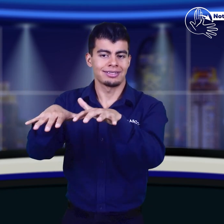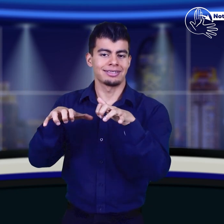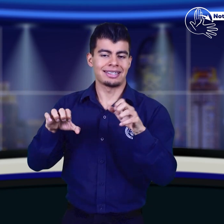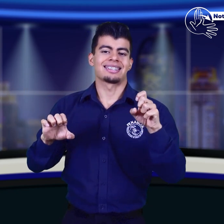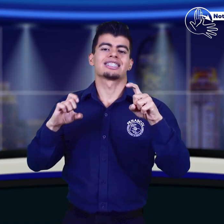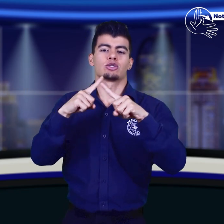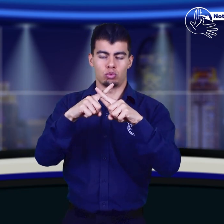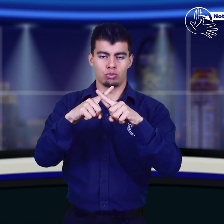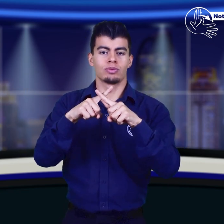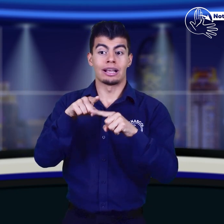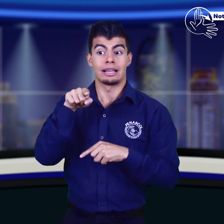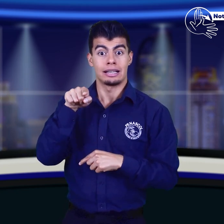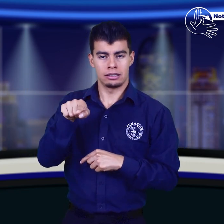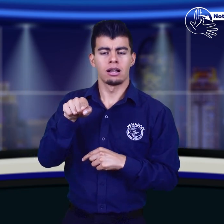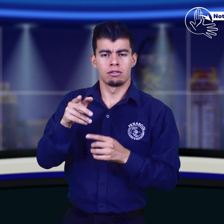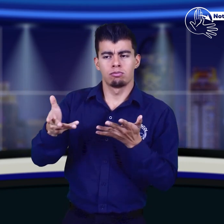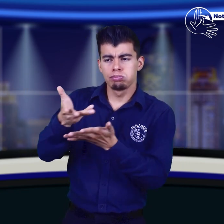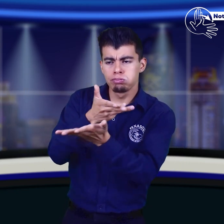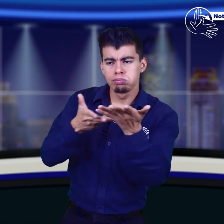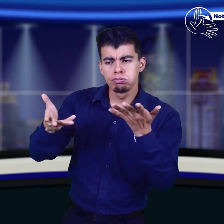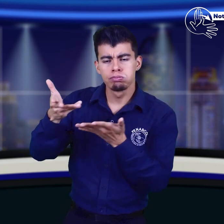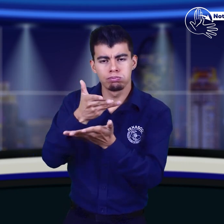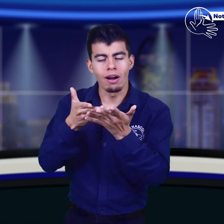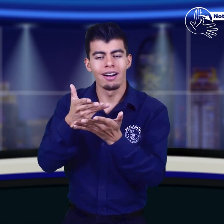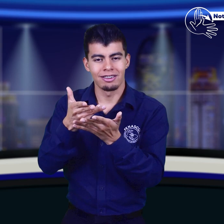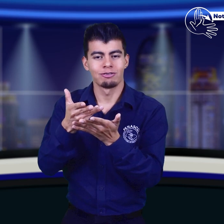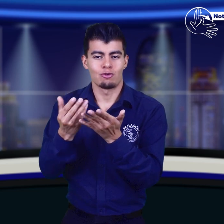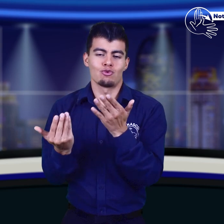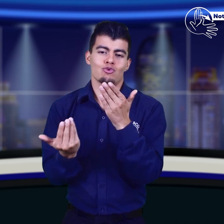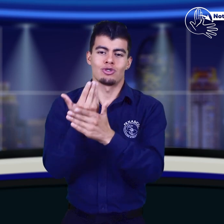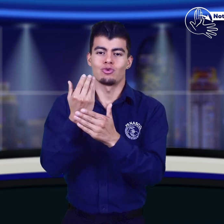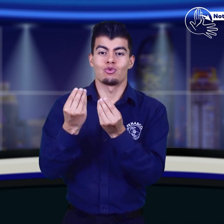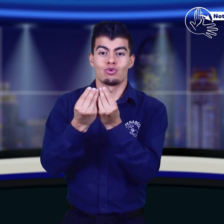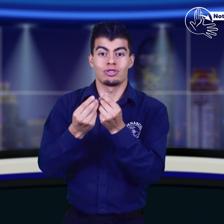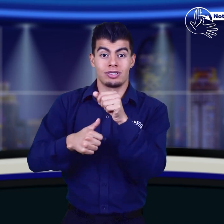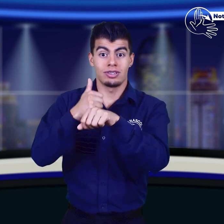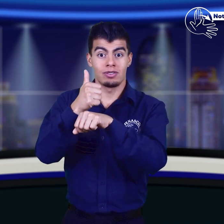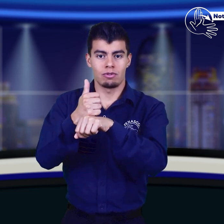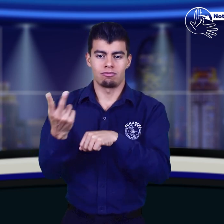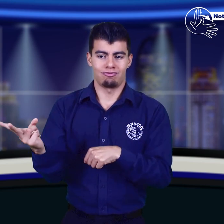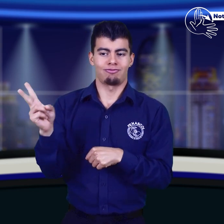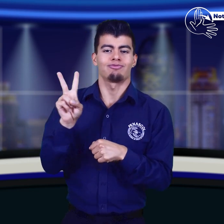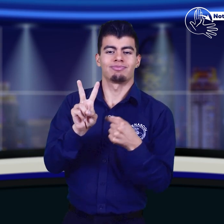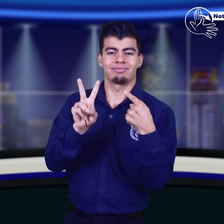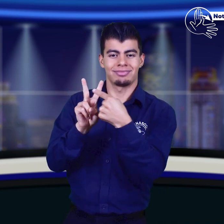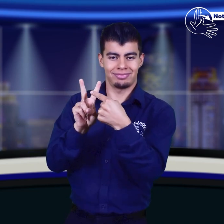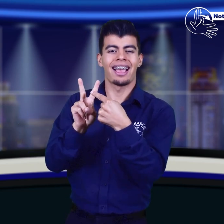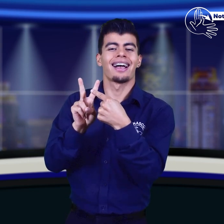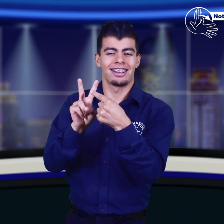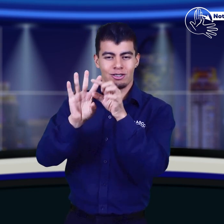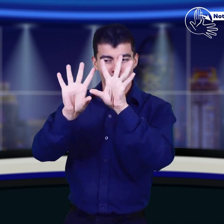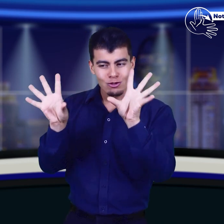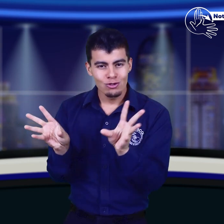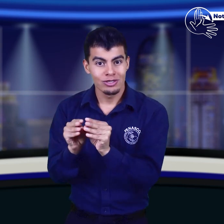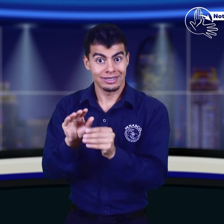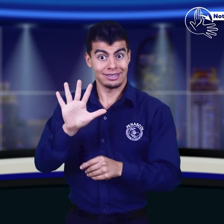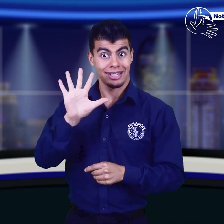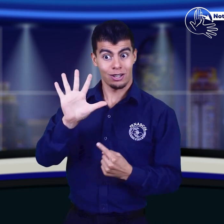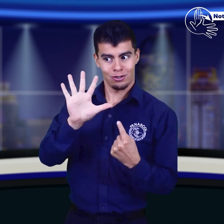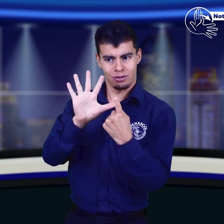seleccionaron dos personas más para integrar el Consejo Directivo, compuesto entonces por un total de cinco